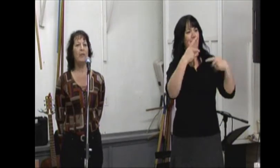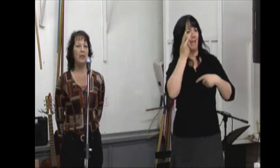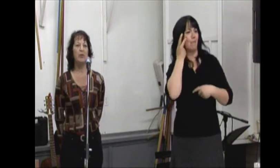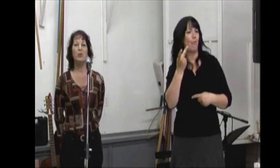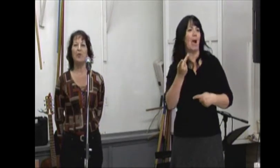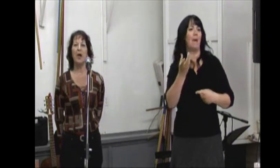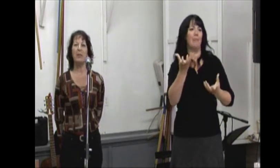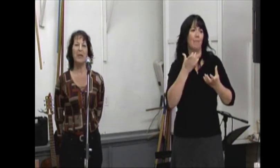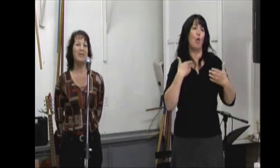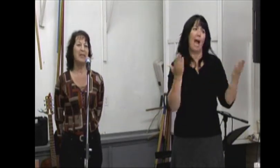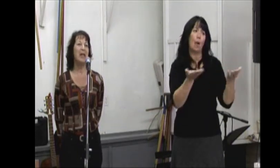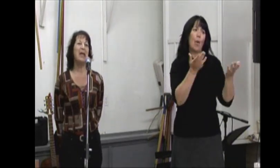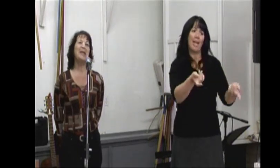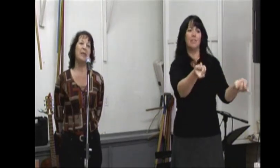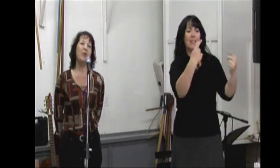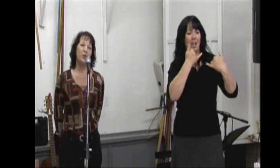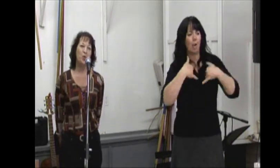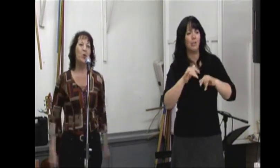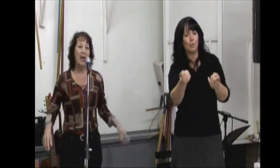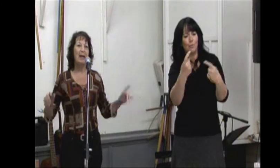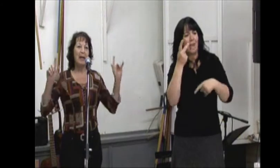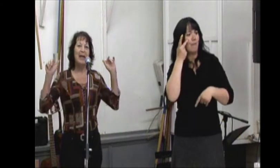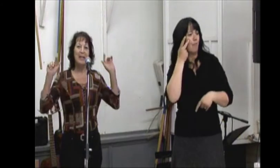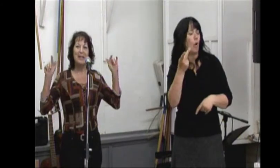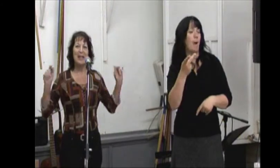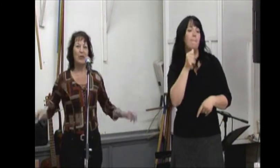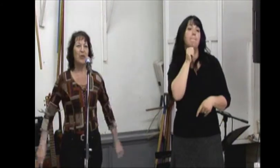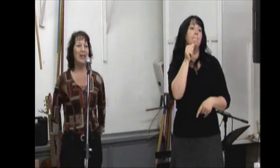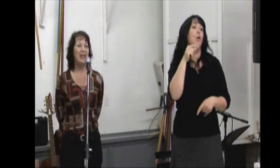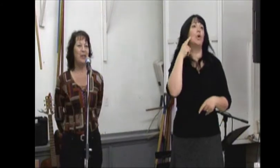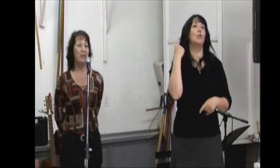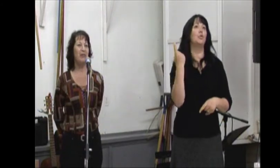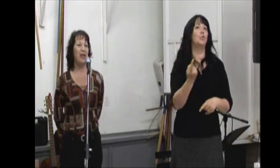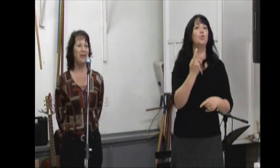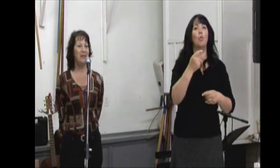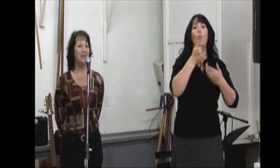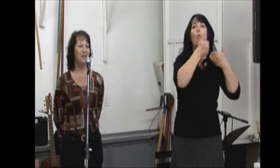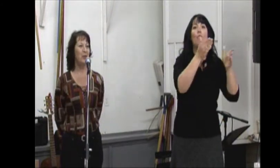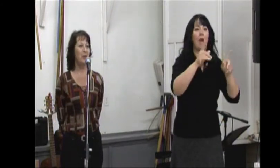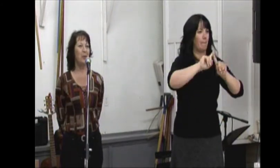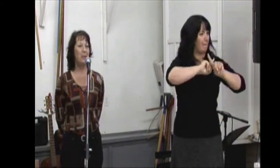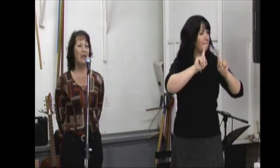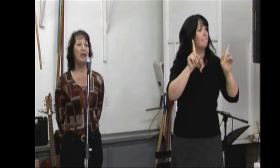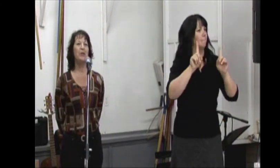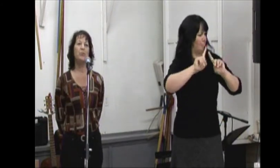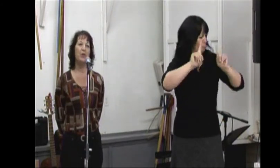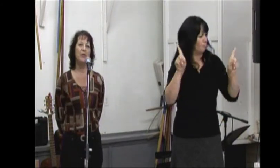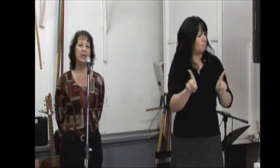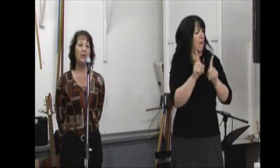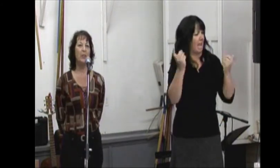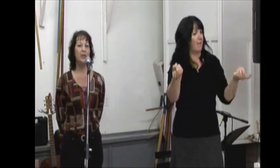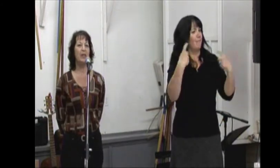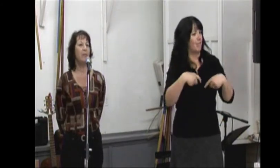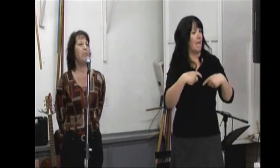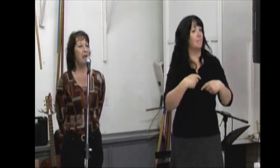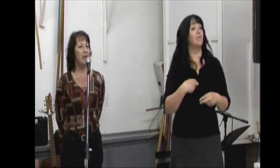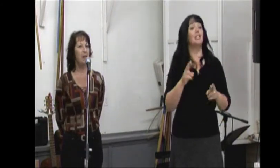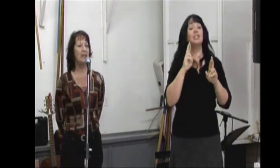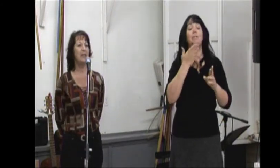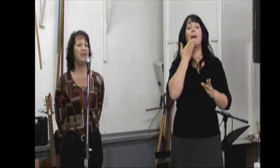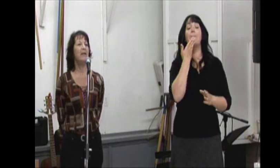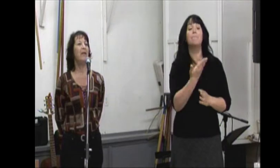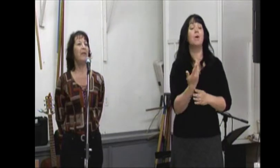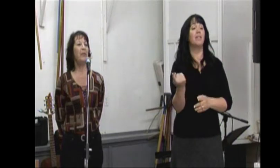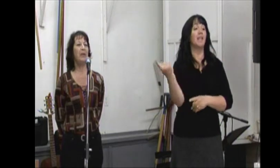continuer à venir nous voir, même si ce n pas toujours la journée de faire. Ça fait que là-dessus, moi, je vous souhaite de passer une